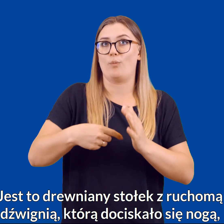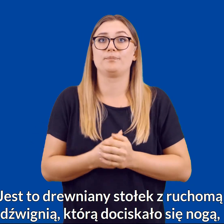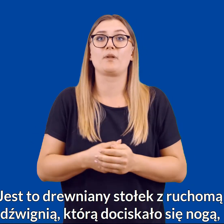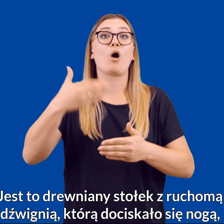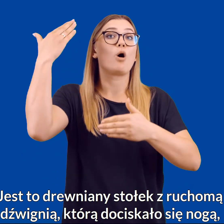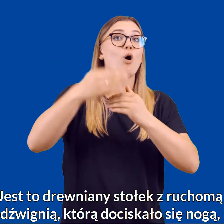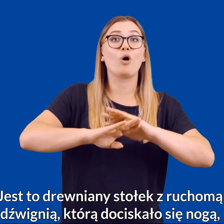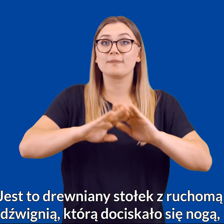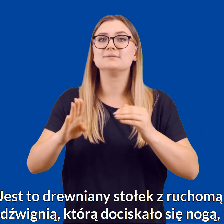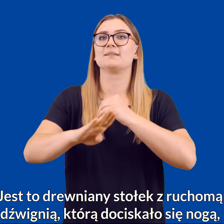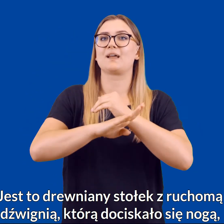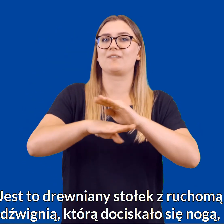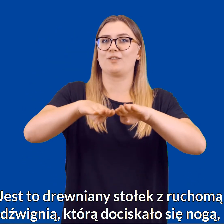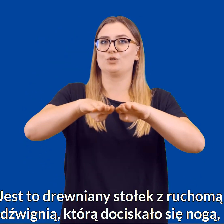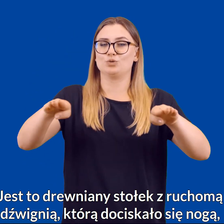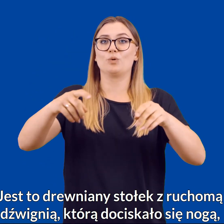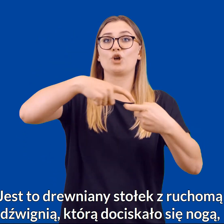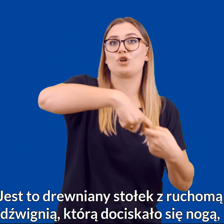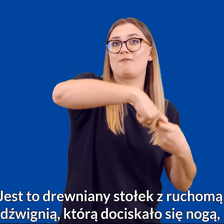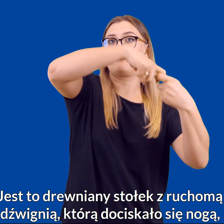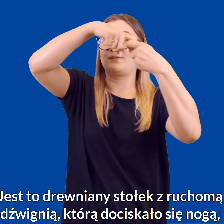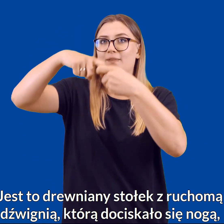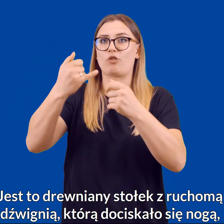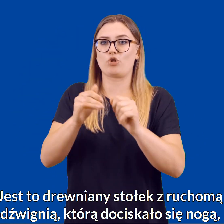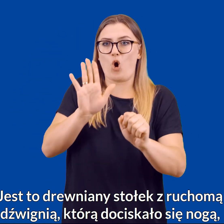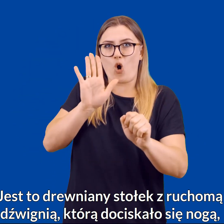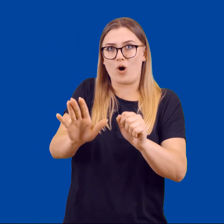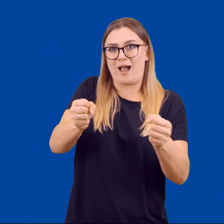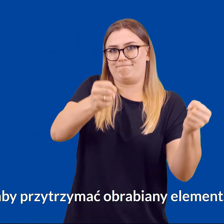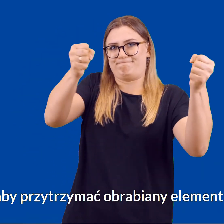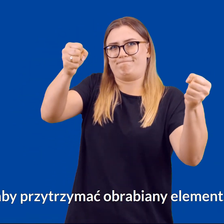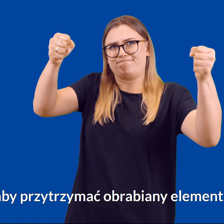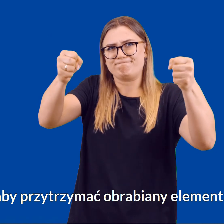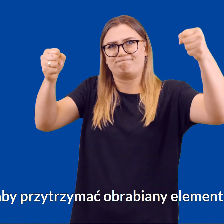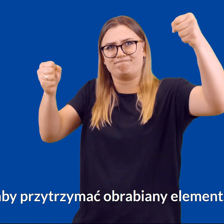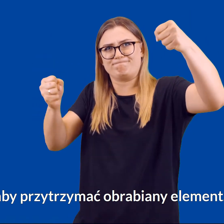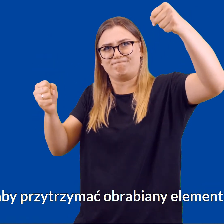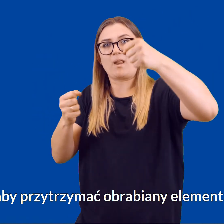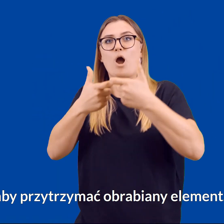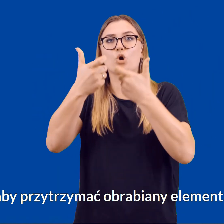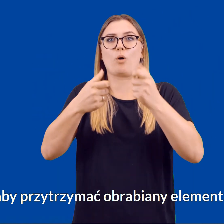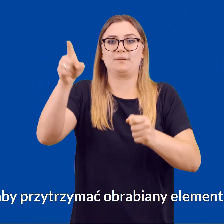to drewniany stołek z ruchomą dźwignią, którą dociskało się nogą, aby przytrzymać obrabiany element.